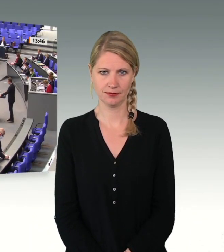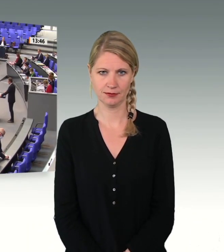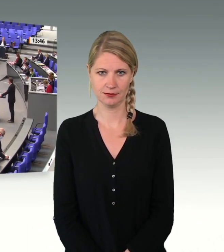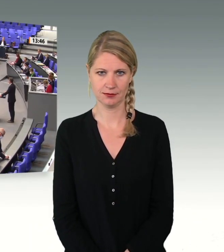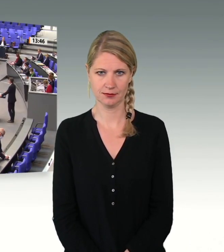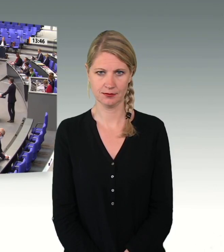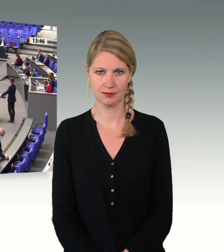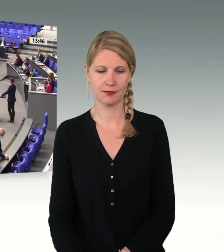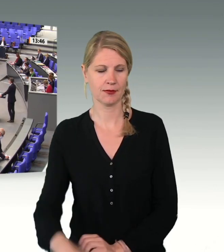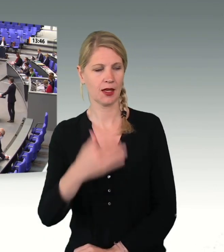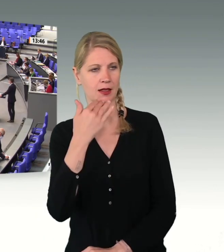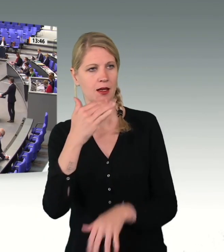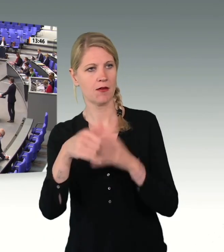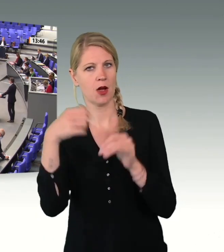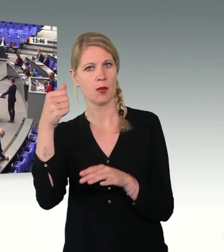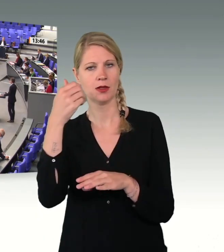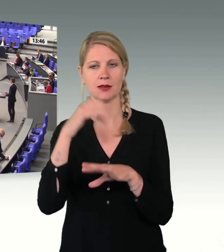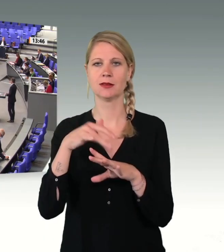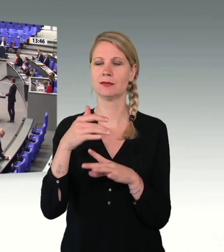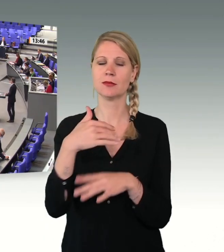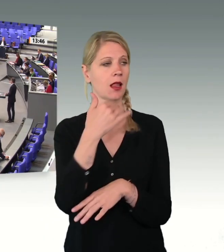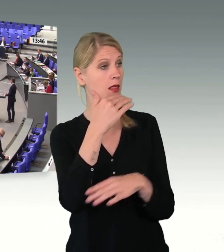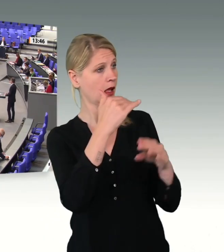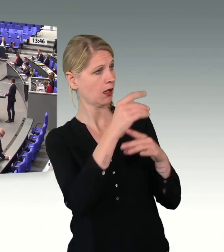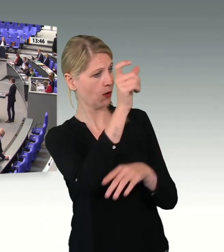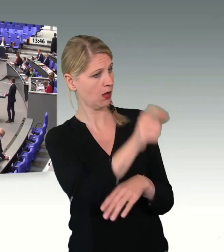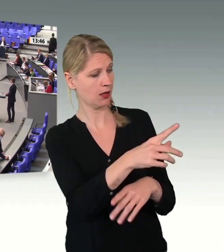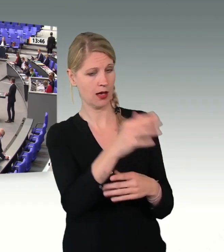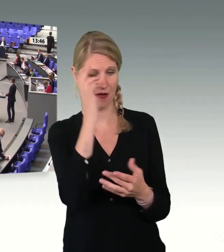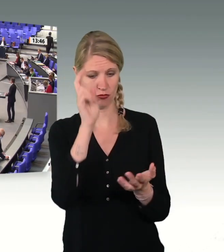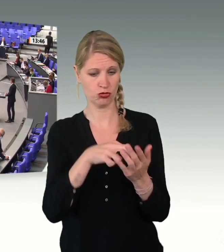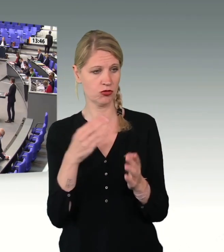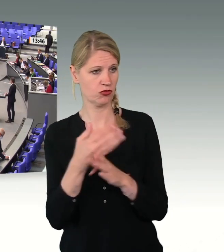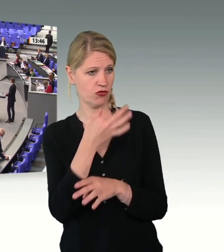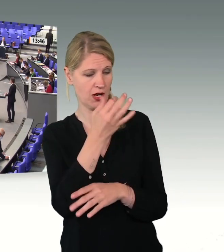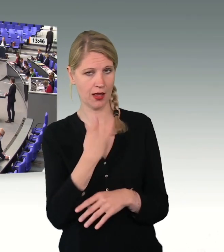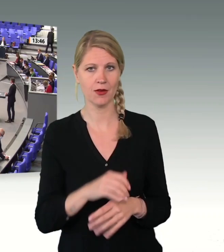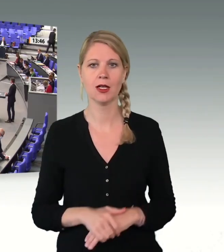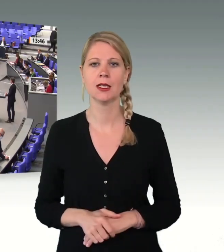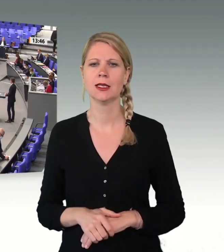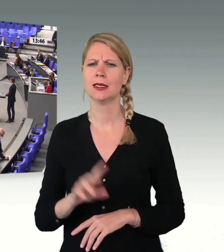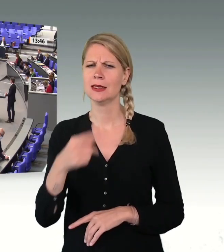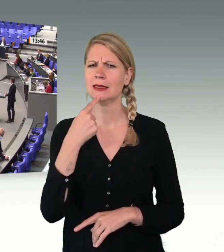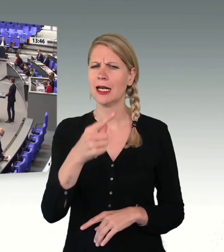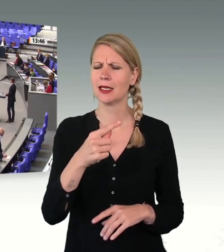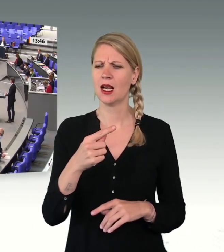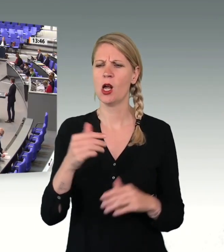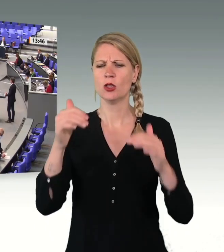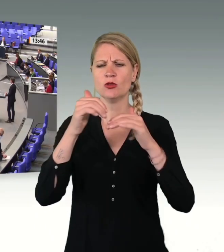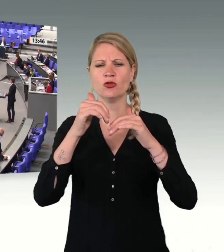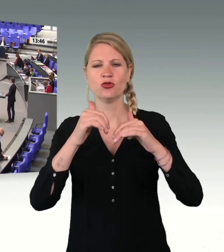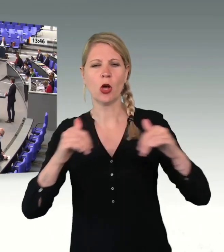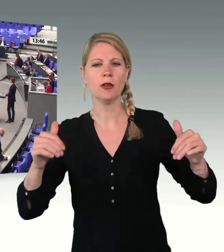Vielen Dank, Frau Präsidentin. Vielen Dank, Herr Kollege, dass Sie die Zwischenfrage zulassen. Sie haben gerade den Sonderbevollmächtigten für Migrationsabkommen